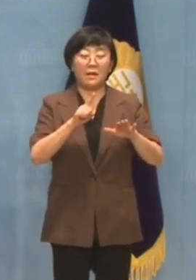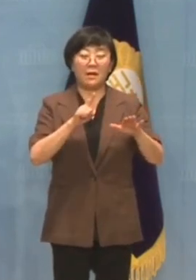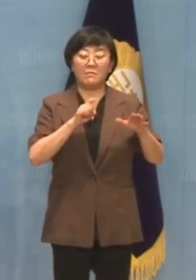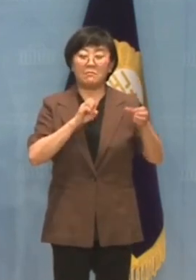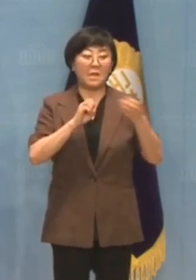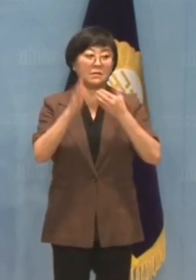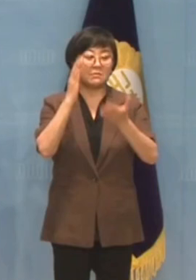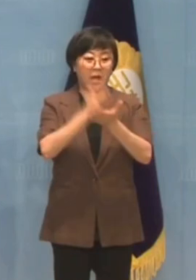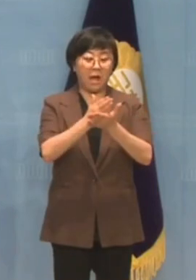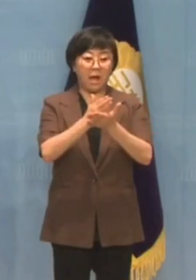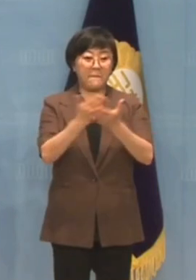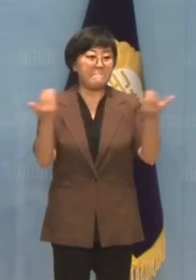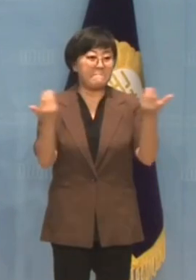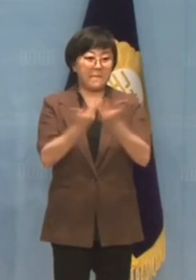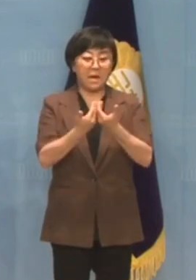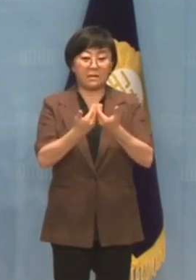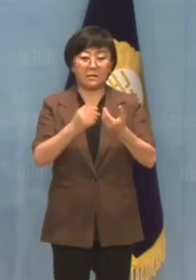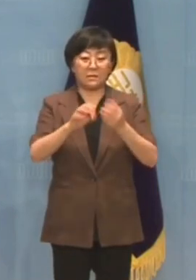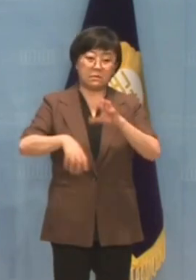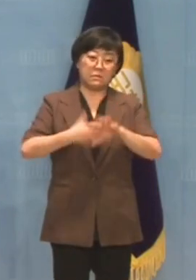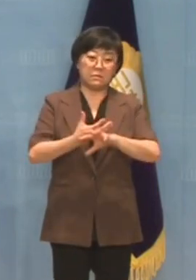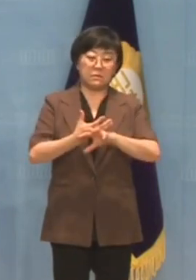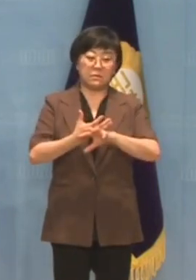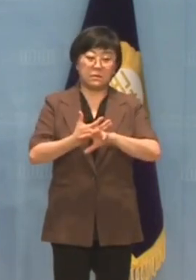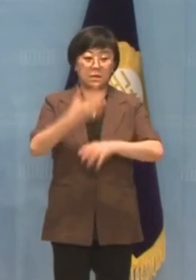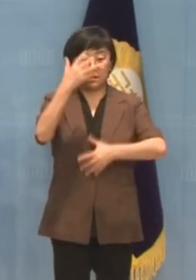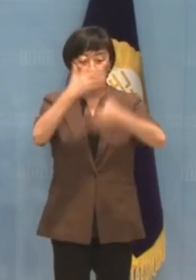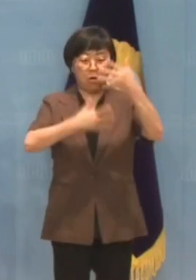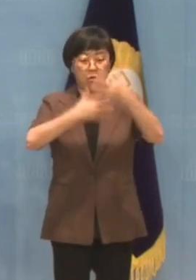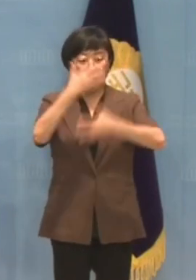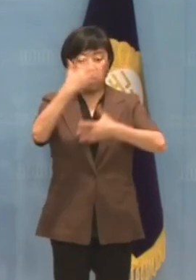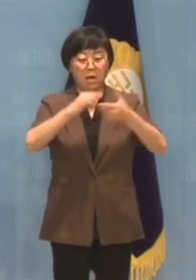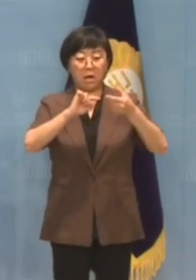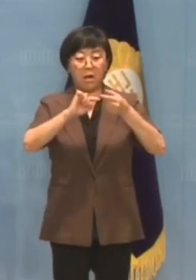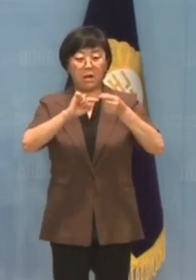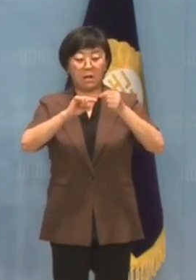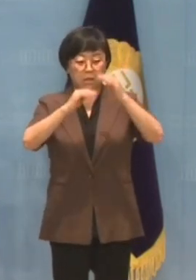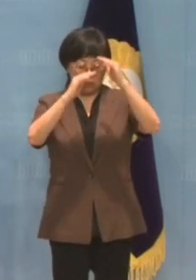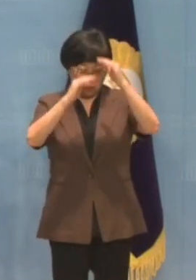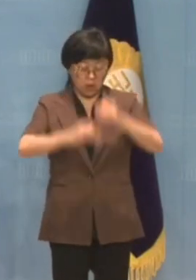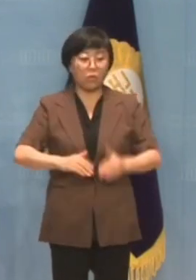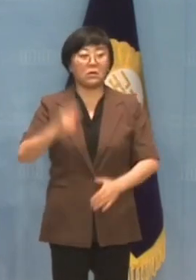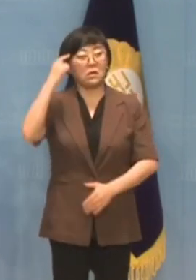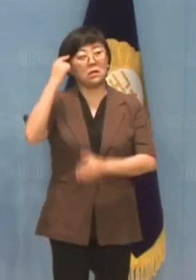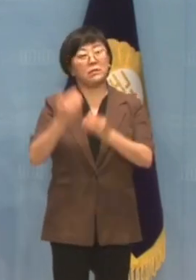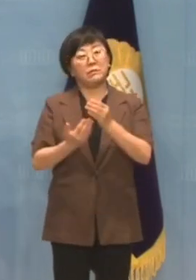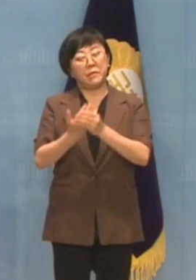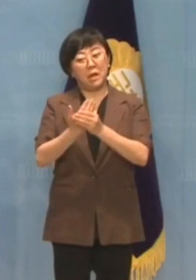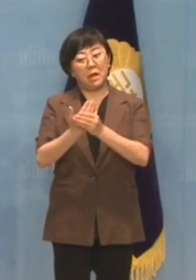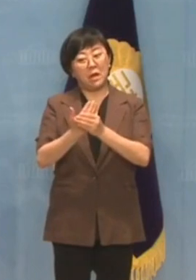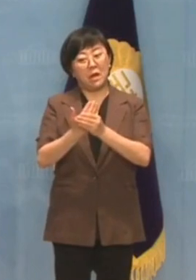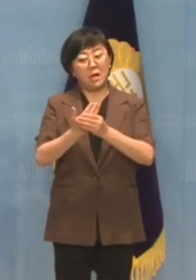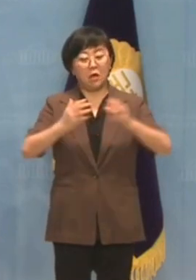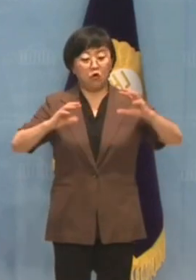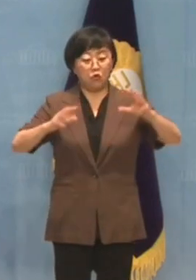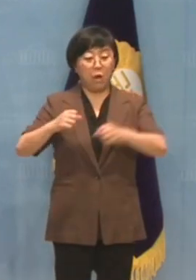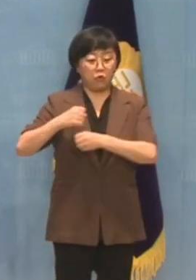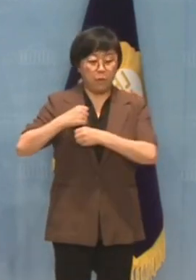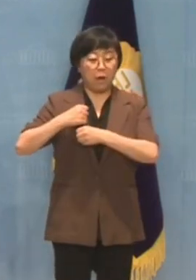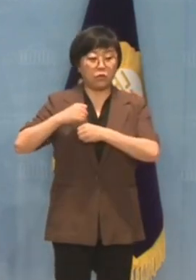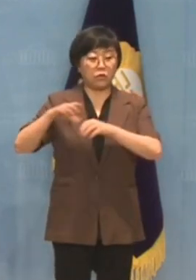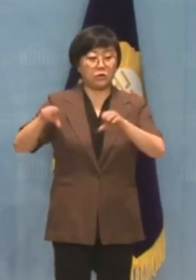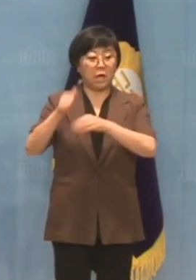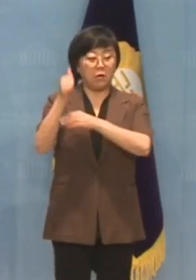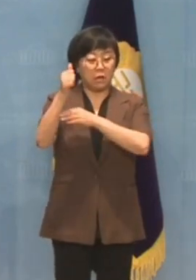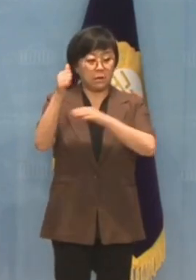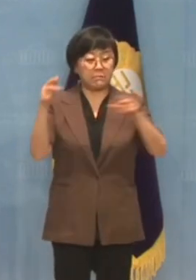배반영이야 배반영 이라던 영화 대사가 생각납니다 양국 국방장관의 견해가